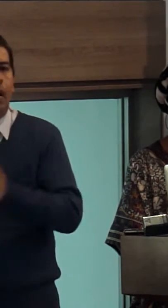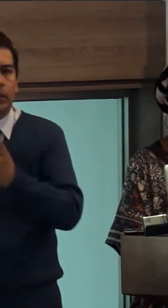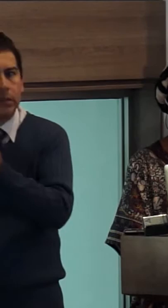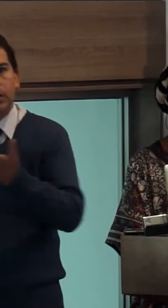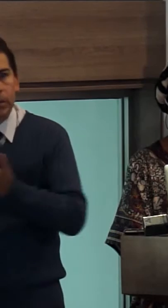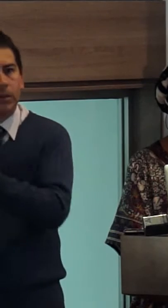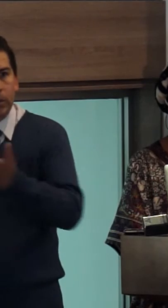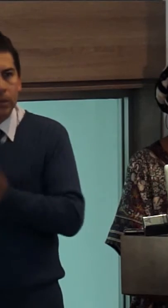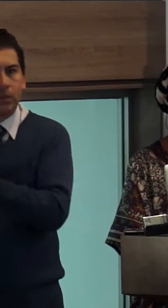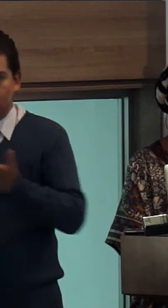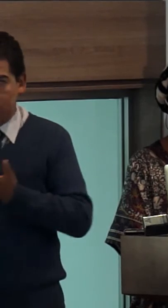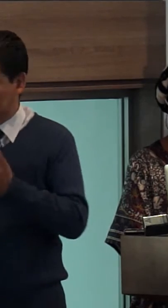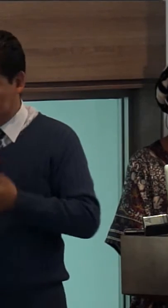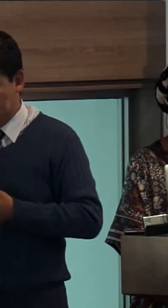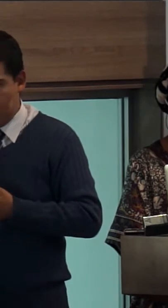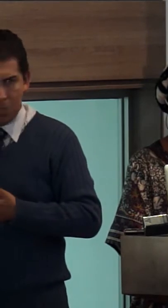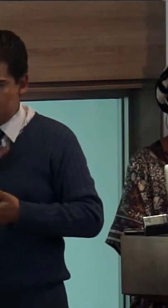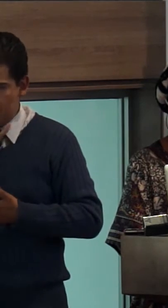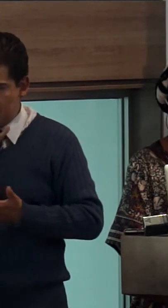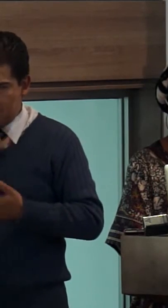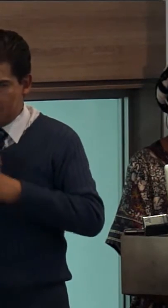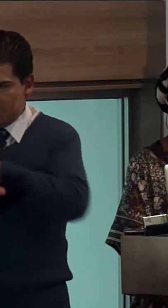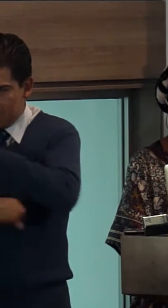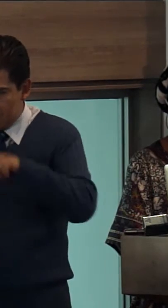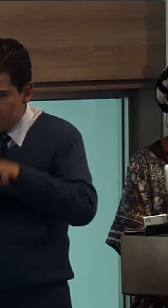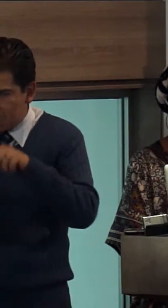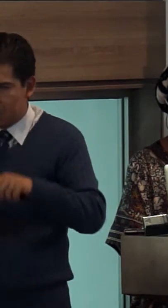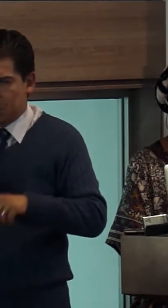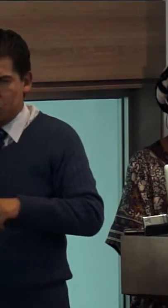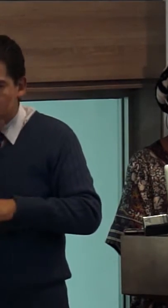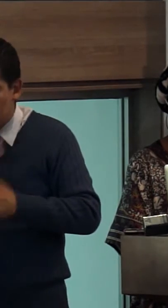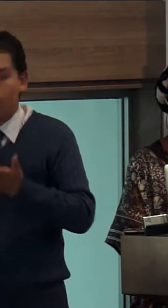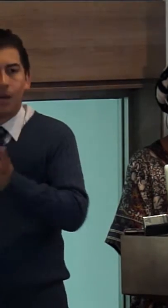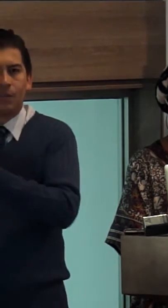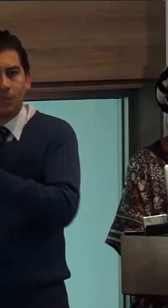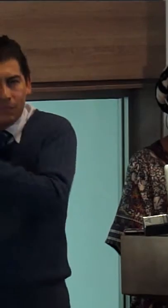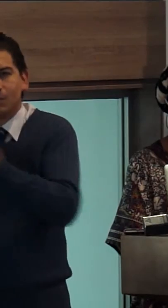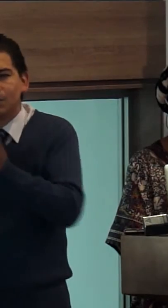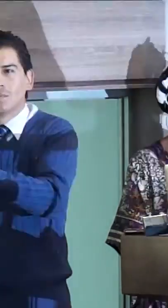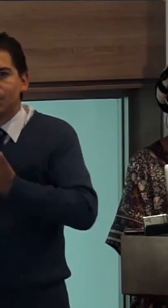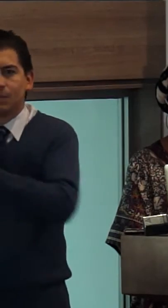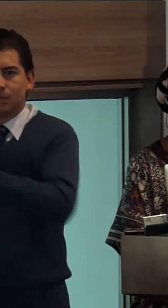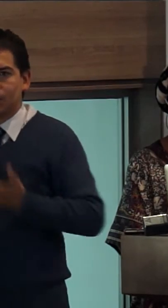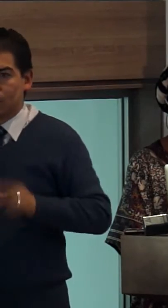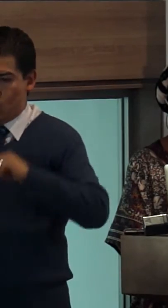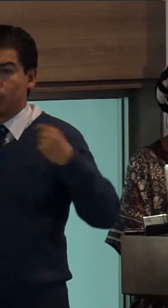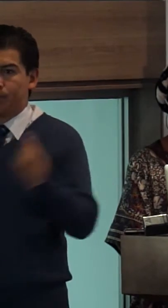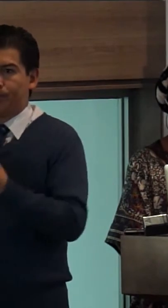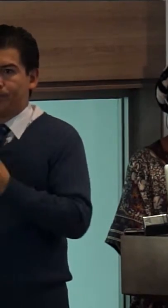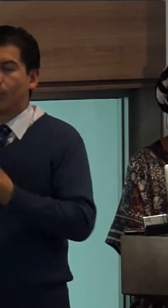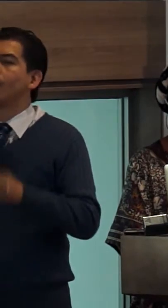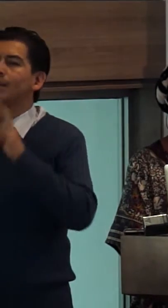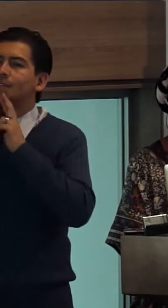o con criterios de estrategias de programación Es así que los resultados se dividen en